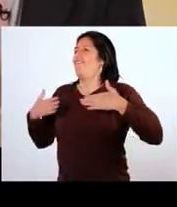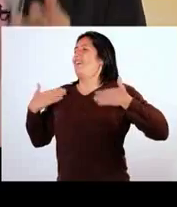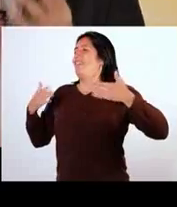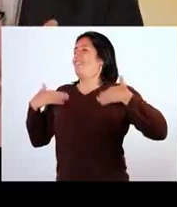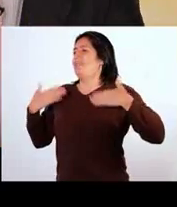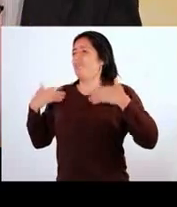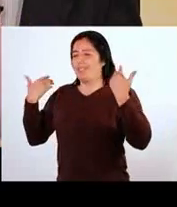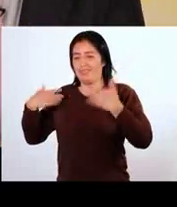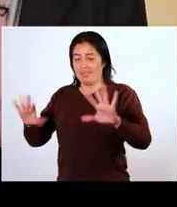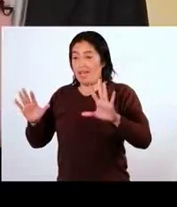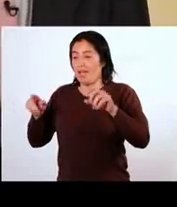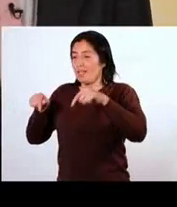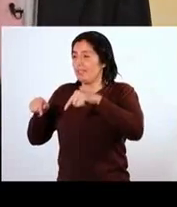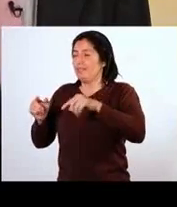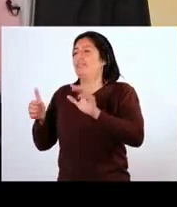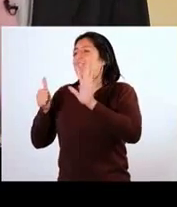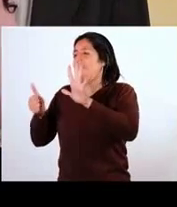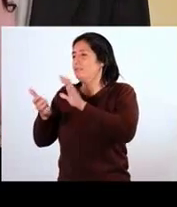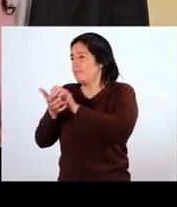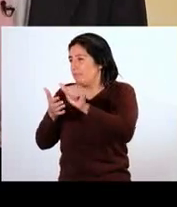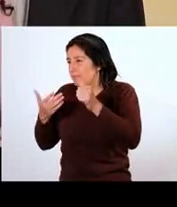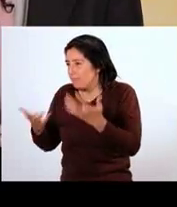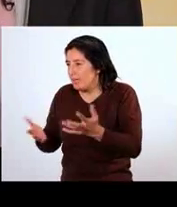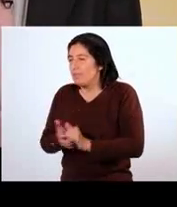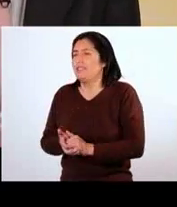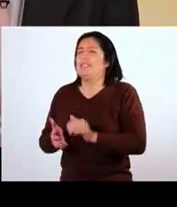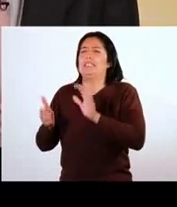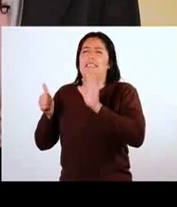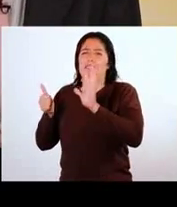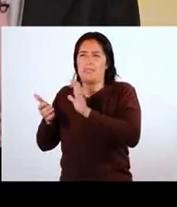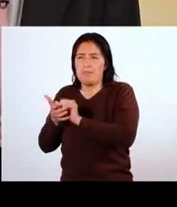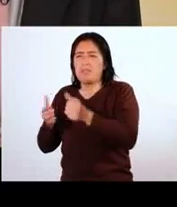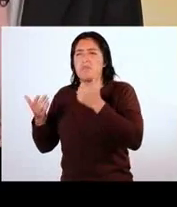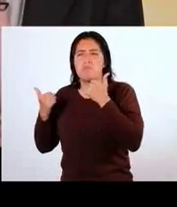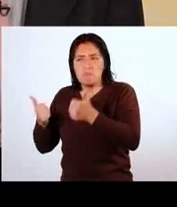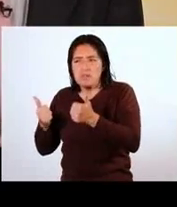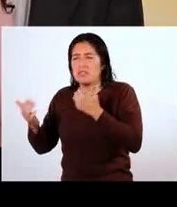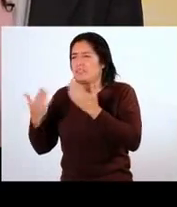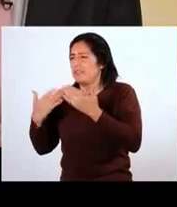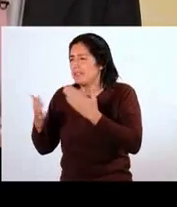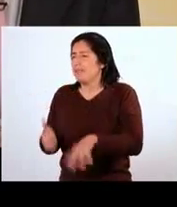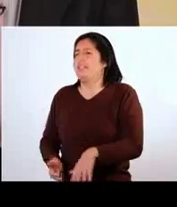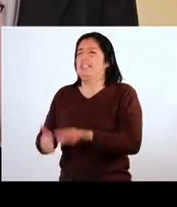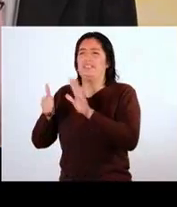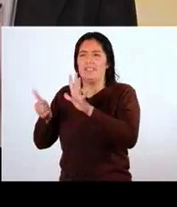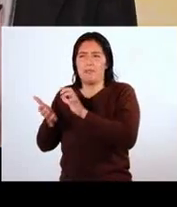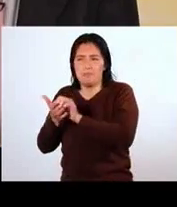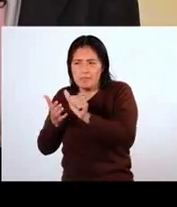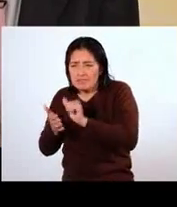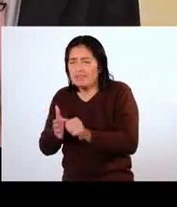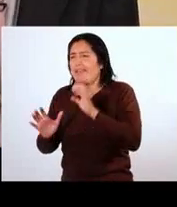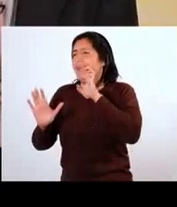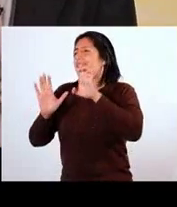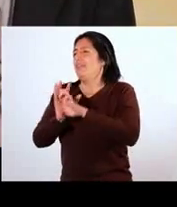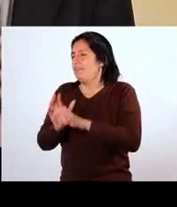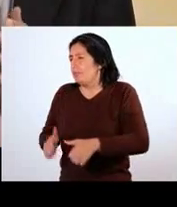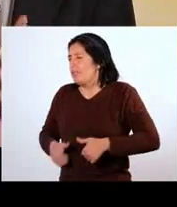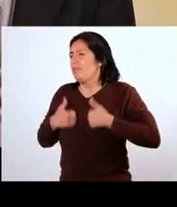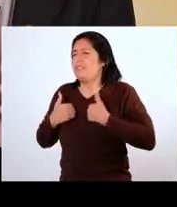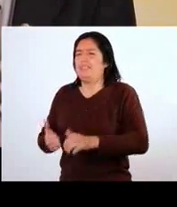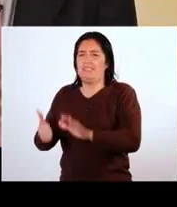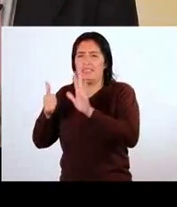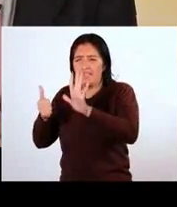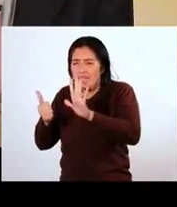cumplimos hoy seis meses seis meses de buenas entrevistas seis meses de ejemplo de vida seis meses de notas